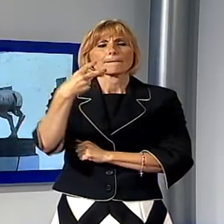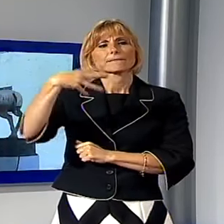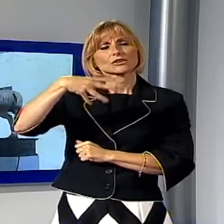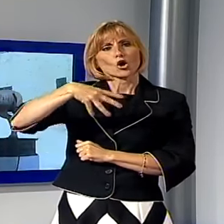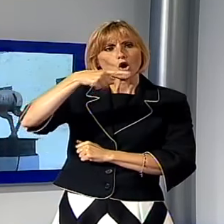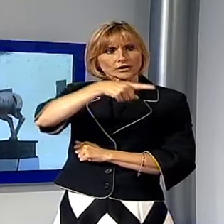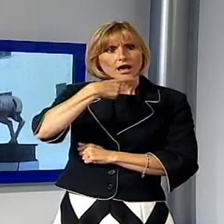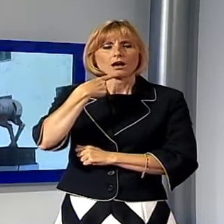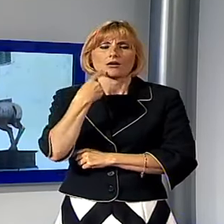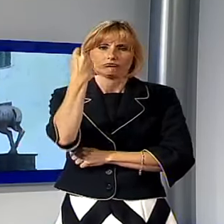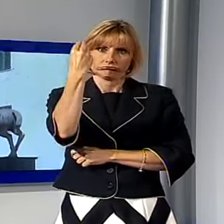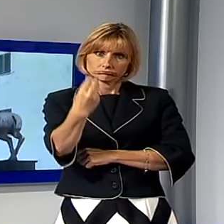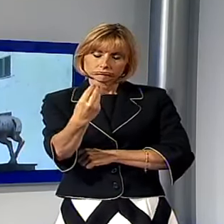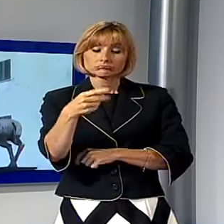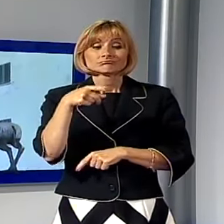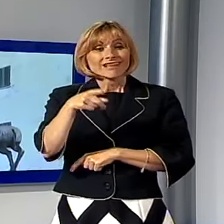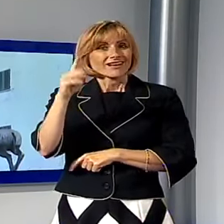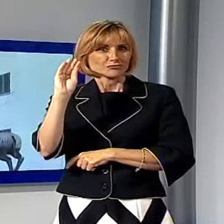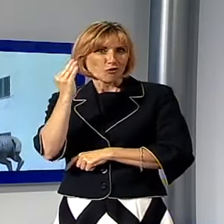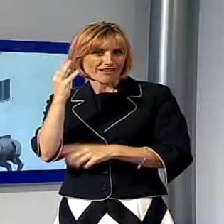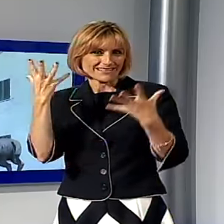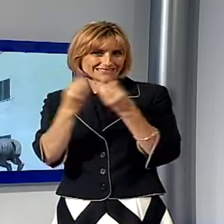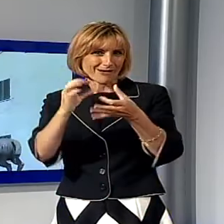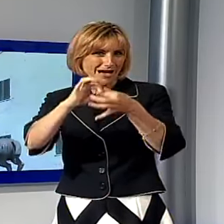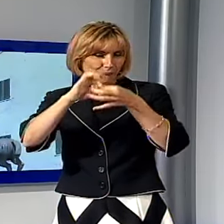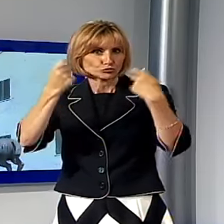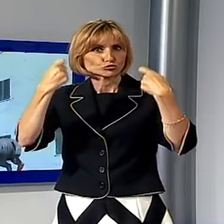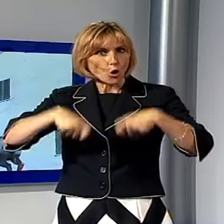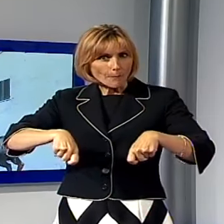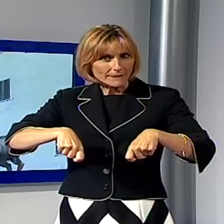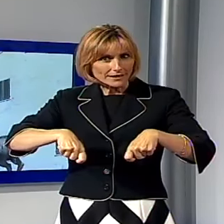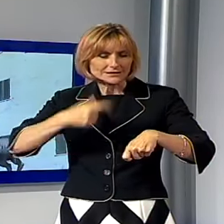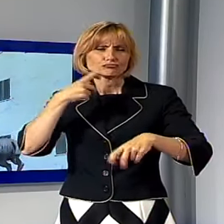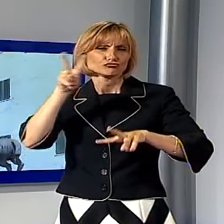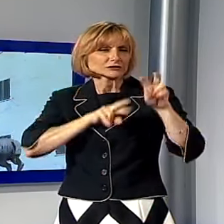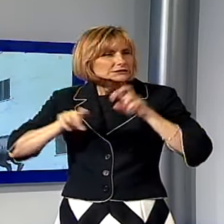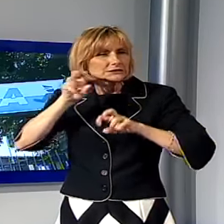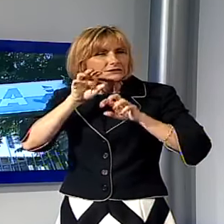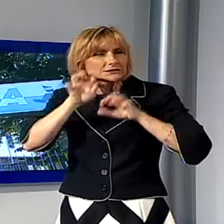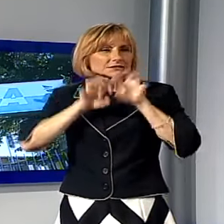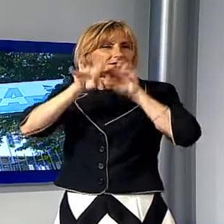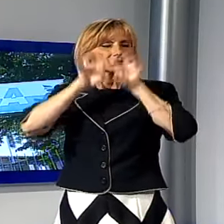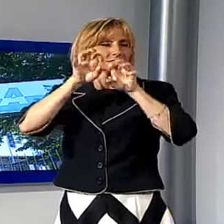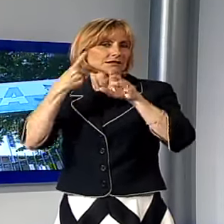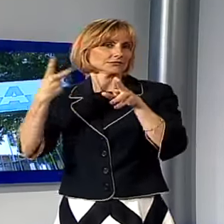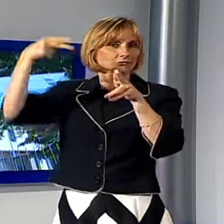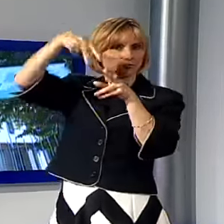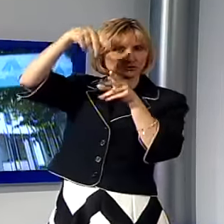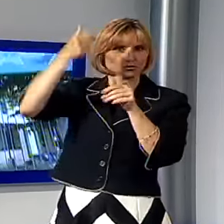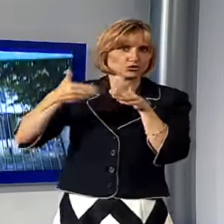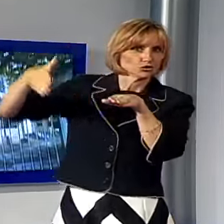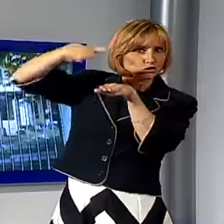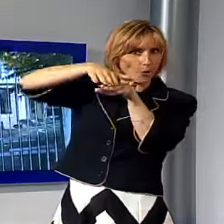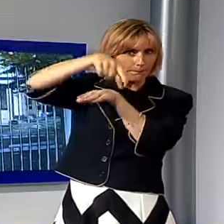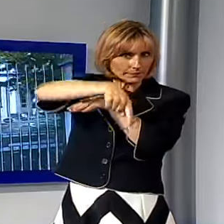Pietrasanta, al quale per una scommessa con degli amici di riuscire a salire fino alla cima della statua ha provocato la